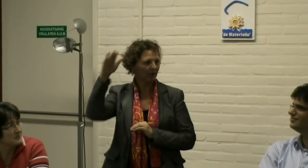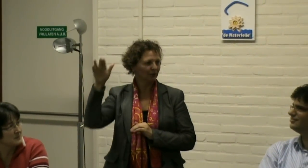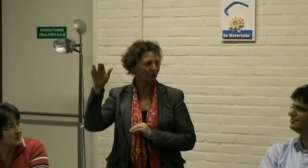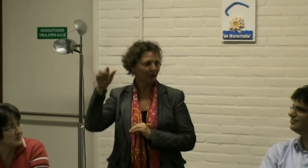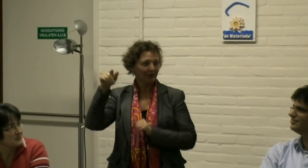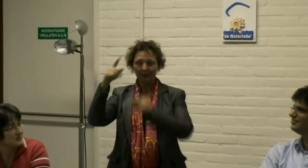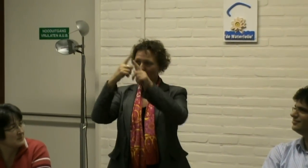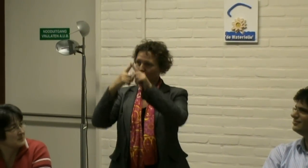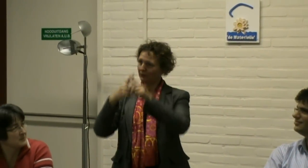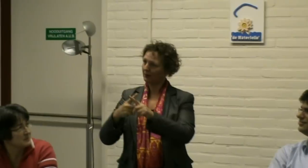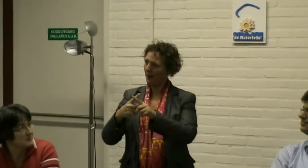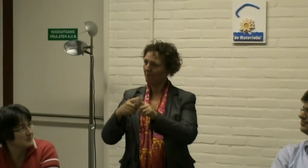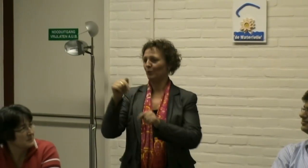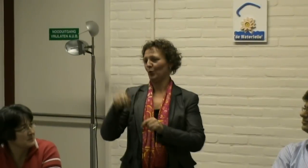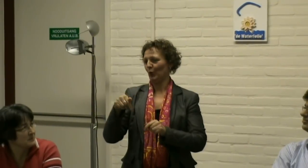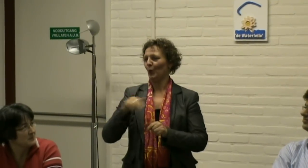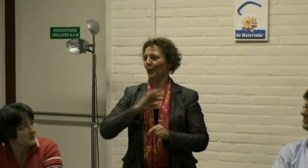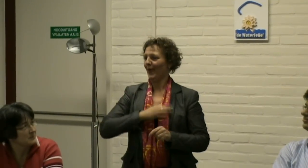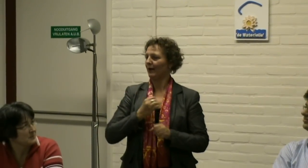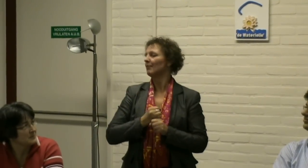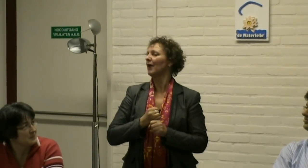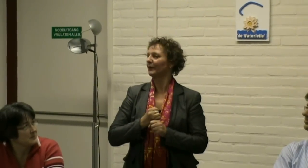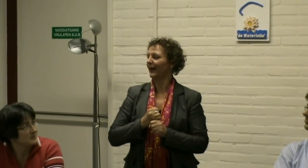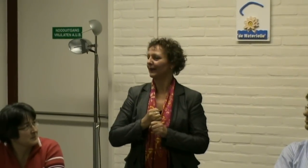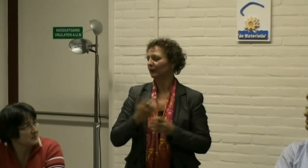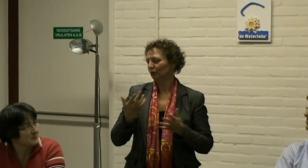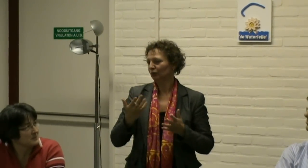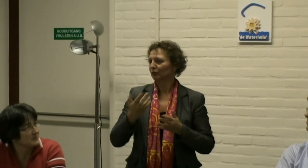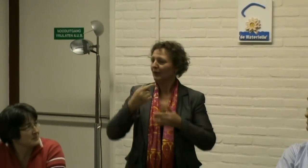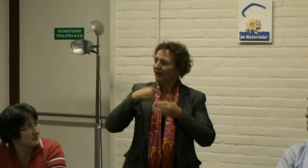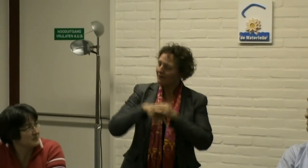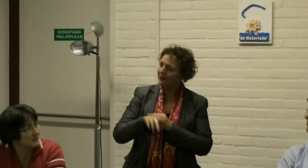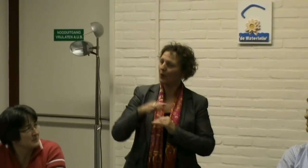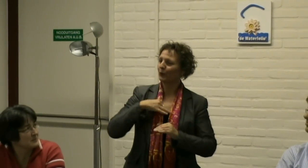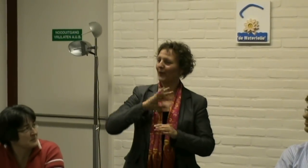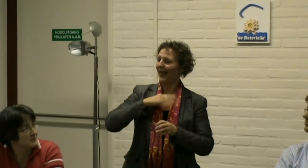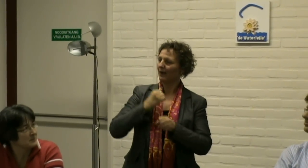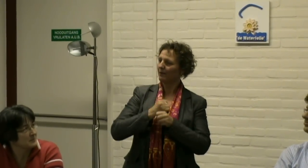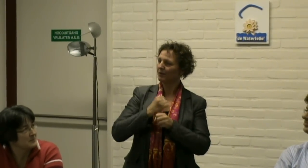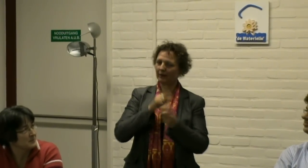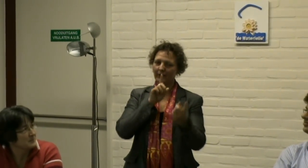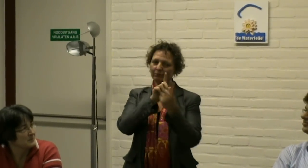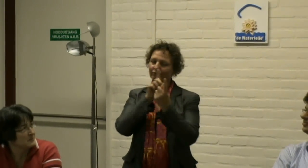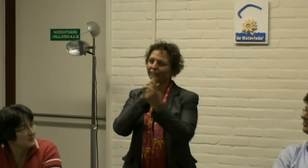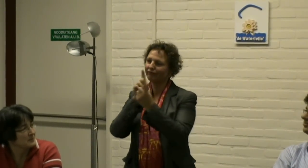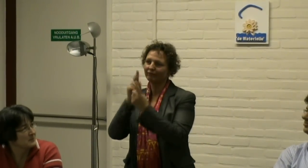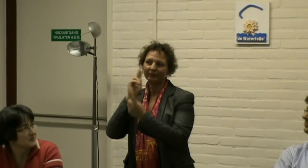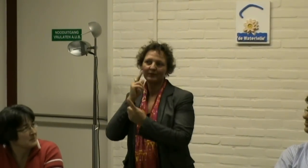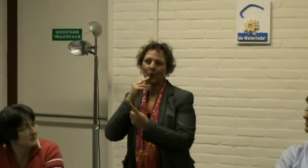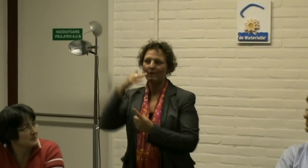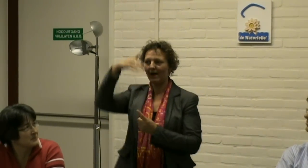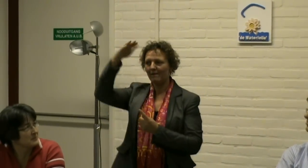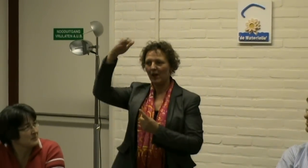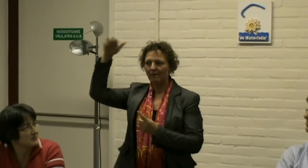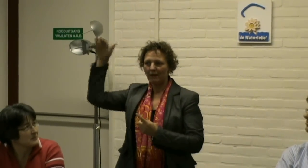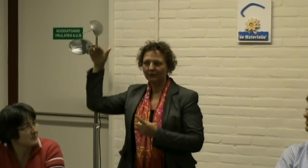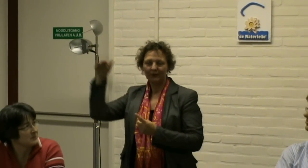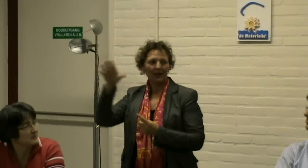Voor dove volwassenen. Eerst in Amsterdam. Maar niet op mijn eigen praktijk. En vanuit eigen praktijk ontmoet ik dus dove